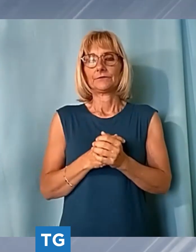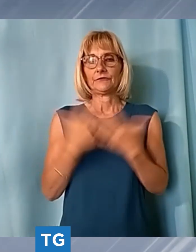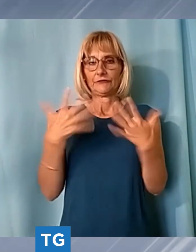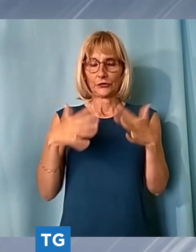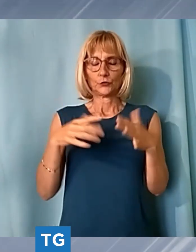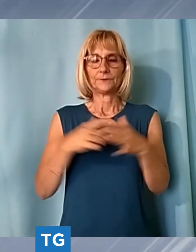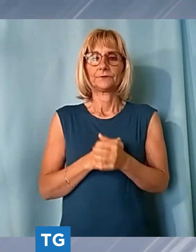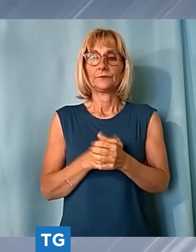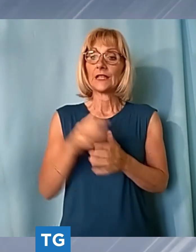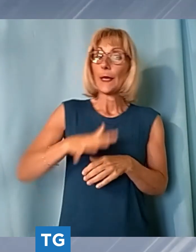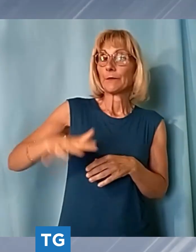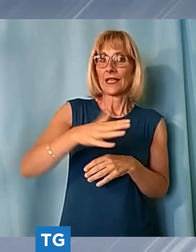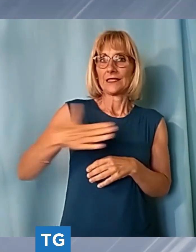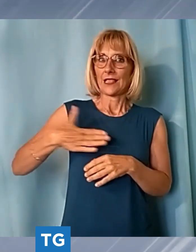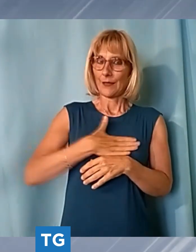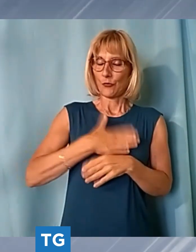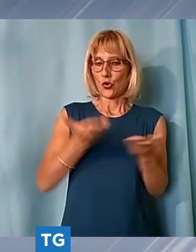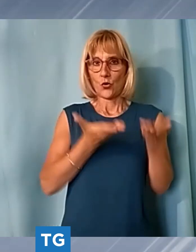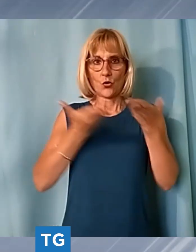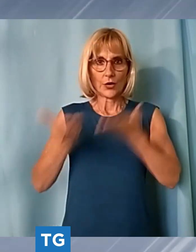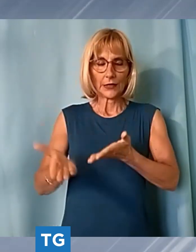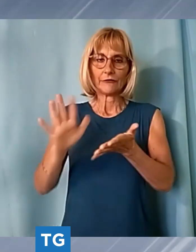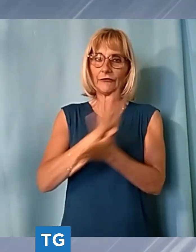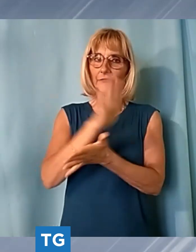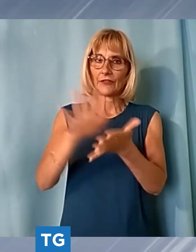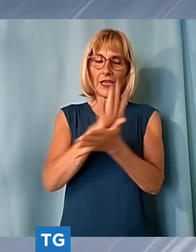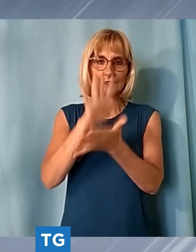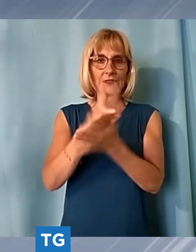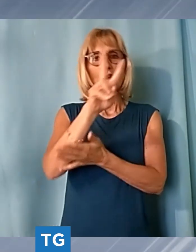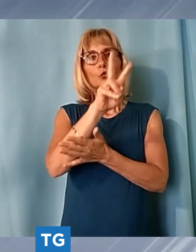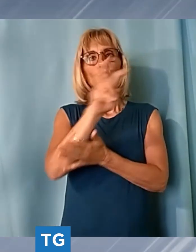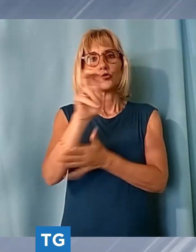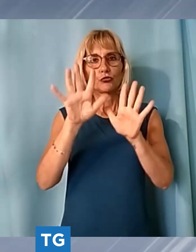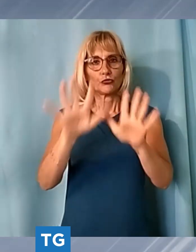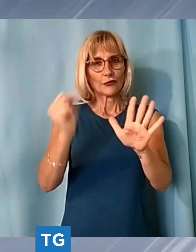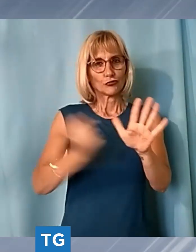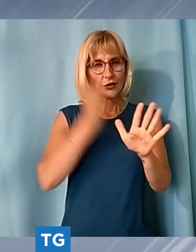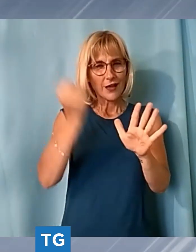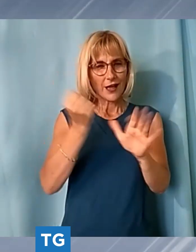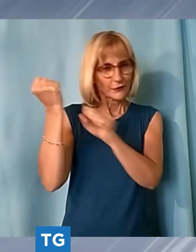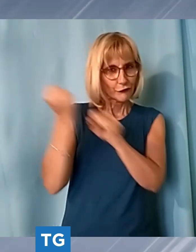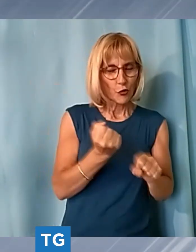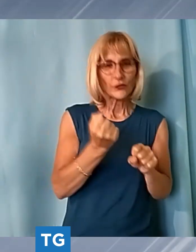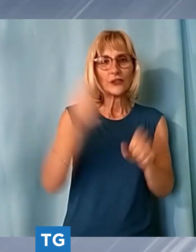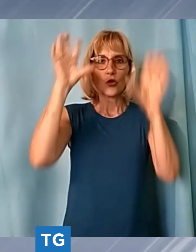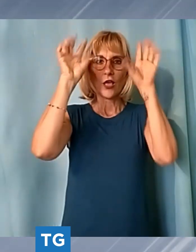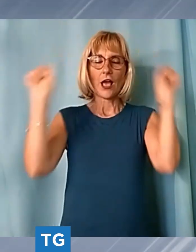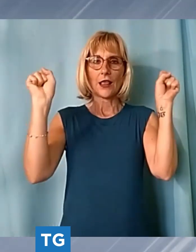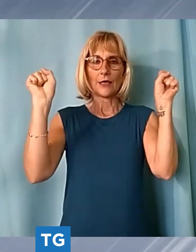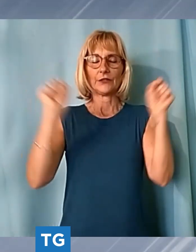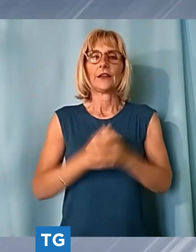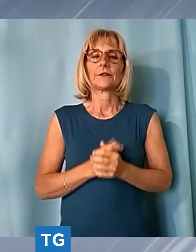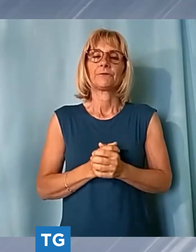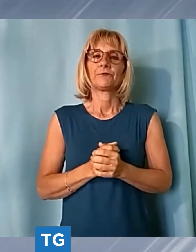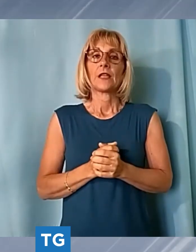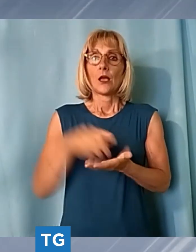napoleone ad ospitare a lucca la cerimonia per i 210 anni della fondazione dell'arma dei carabinieri presenti tutte le più alte